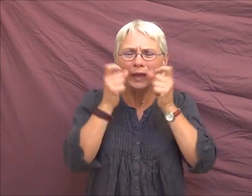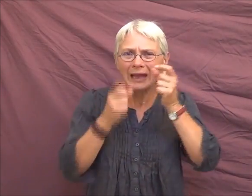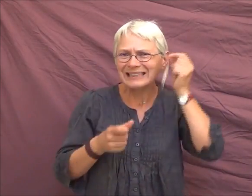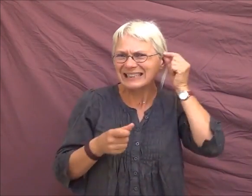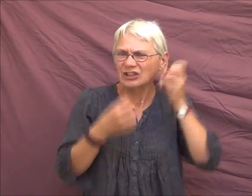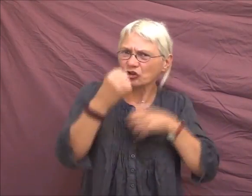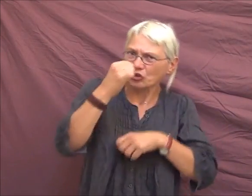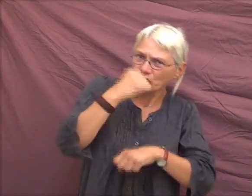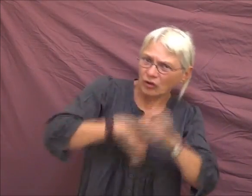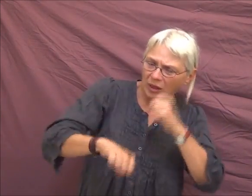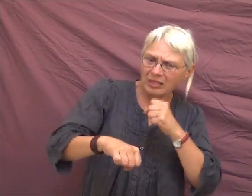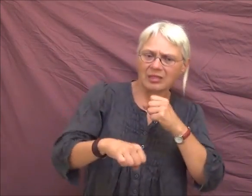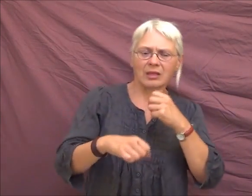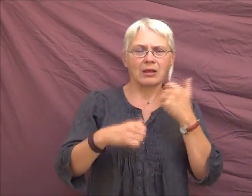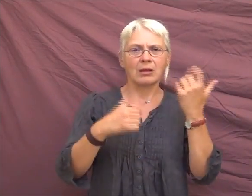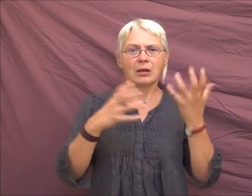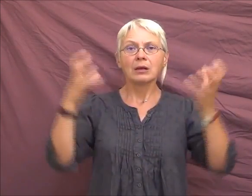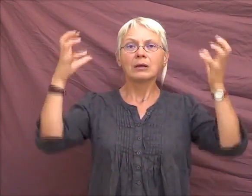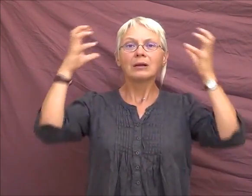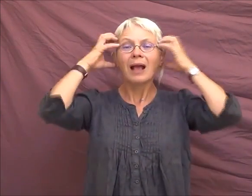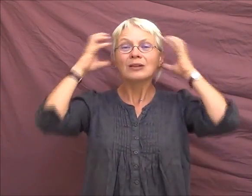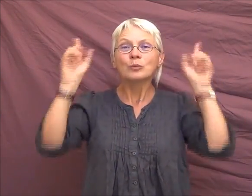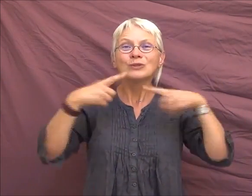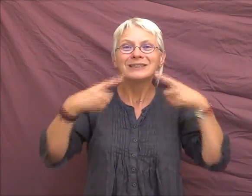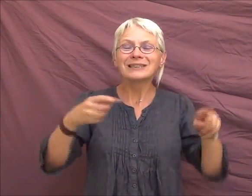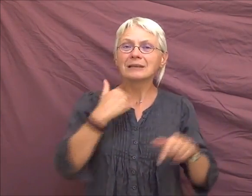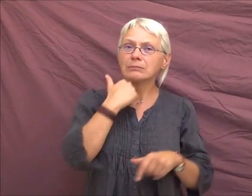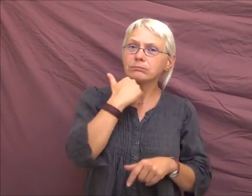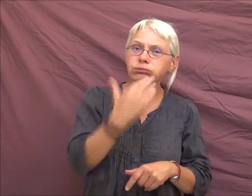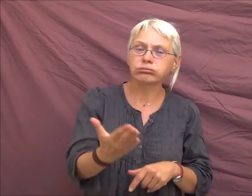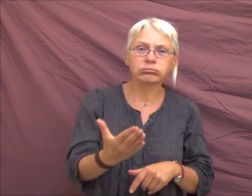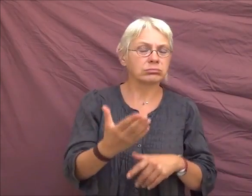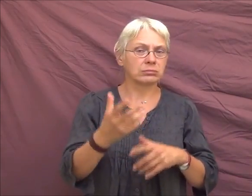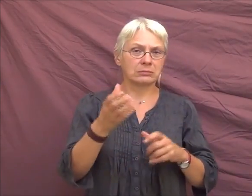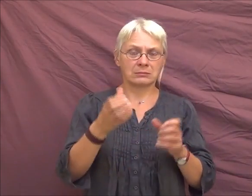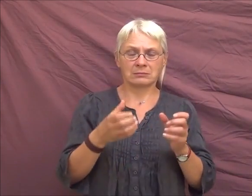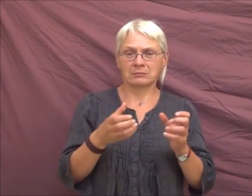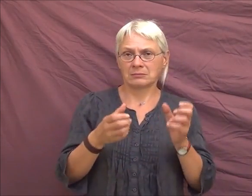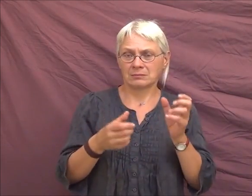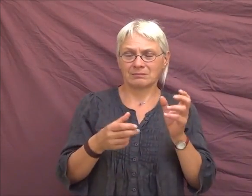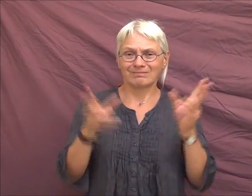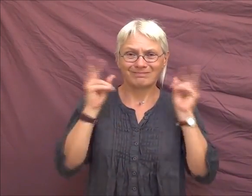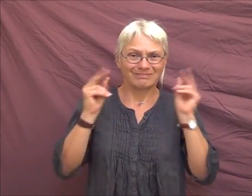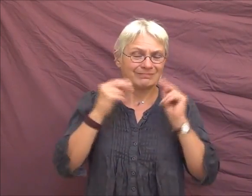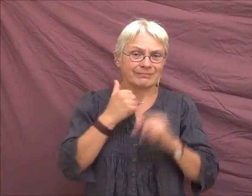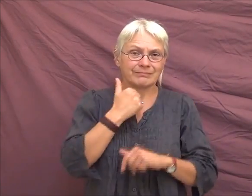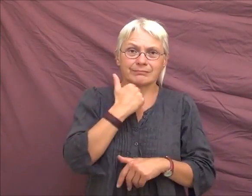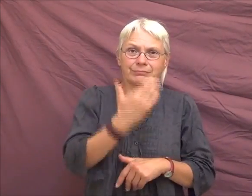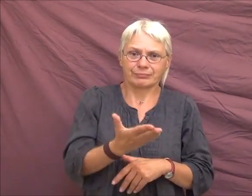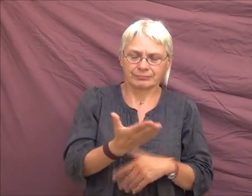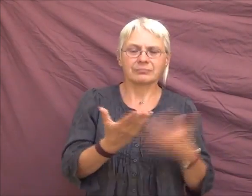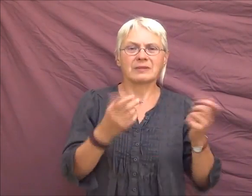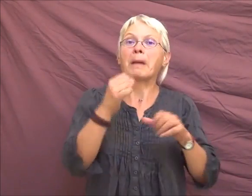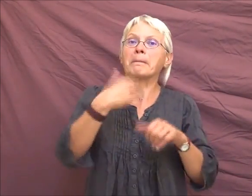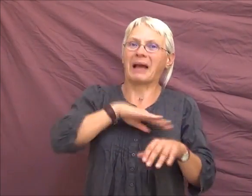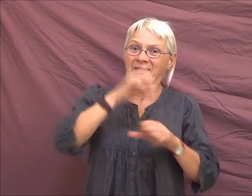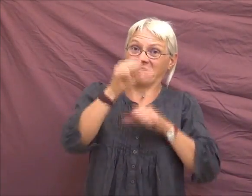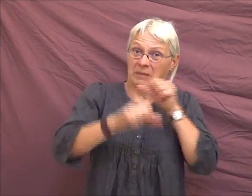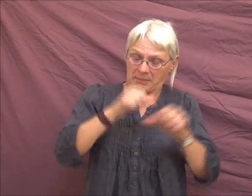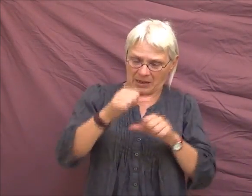lunettes dessus. Je ne pouvais pas écouter avec le casque ou la musique comme je voulais. Il fallait que je l'enlève après. Ça me faisait mal. Mais après, on m'a posé la question